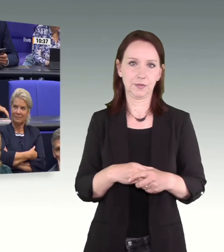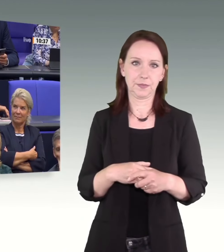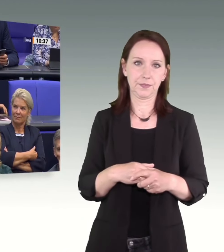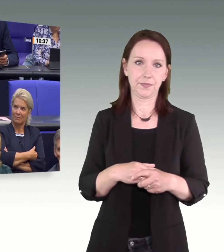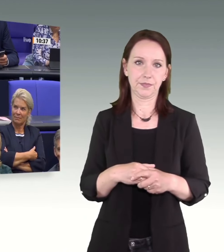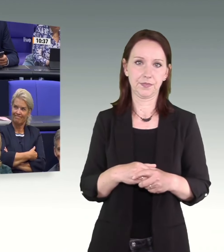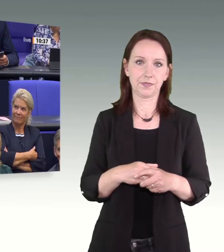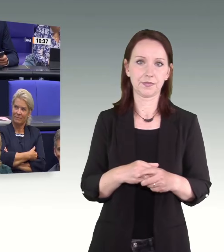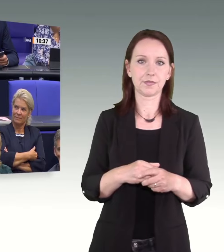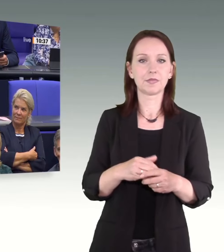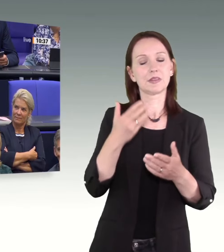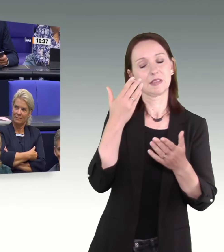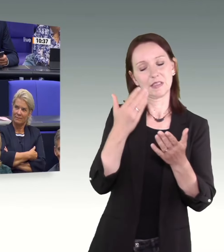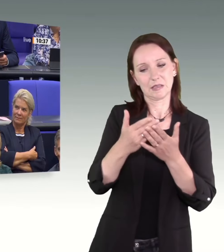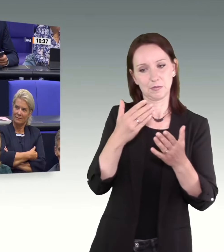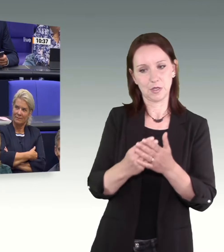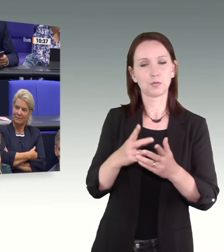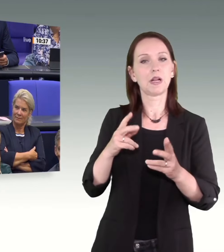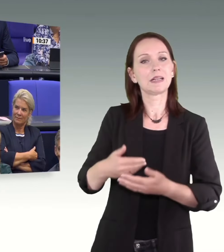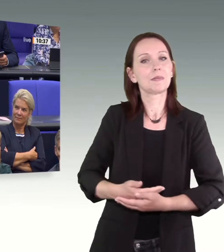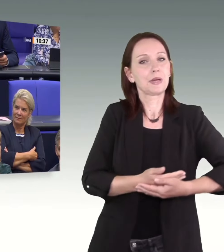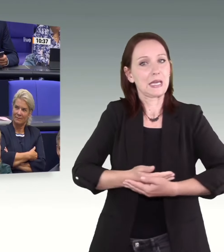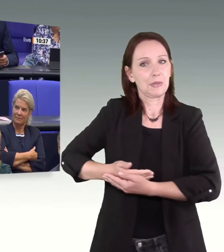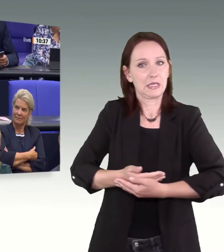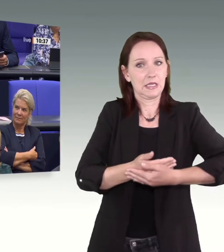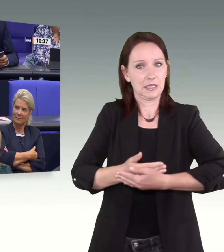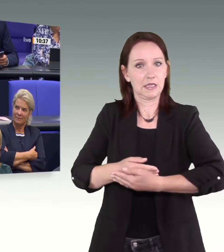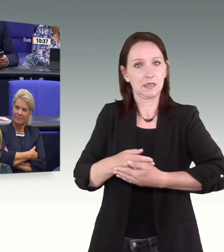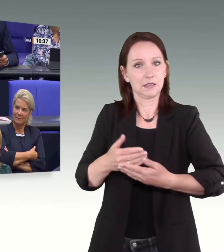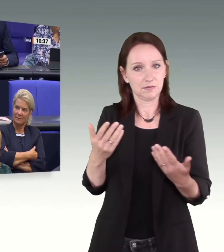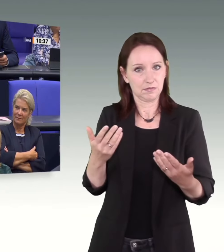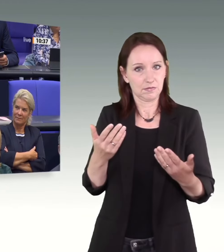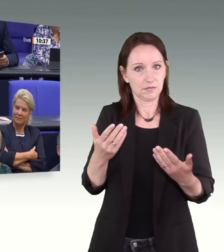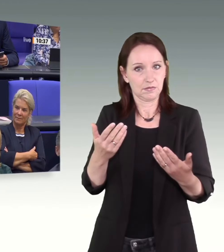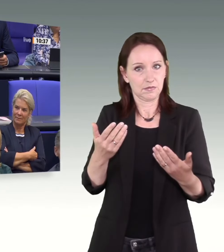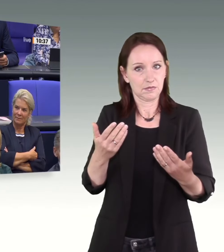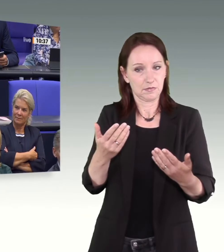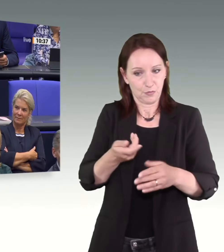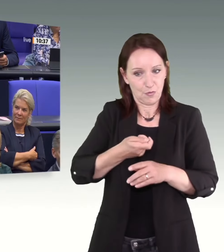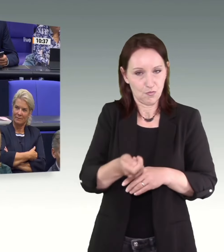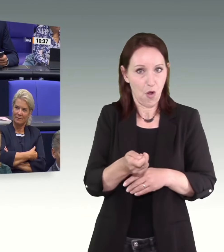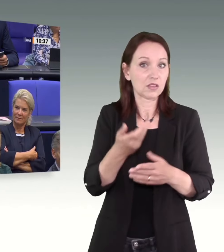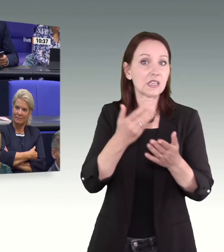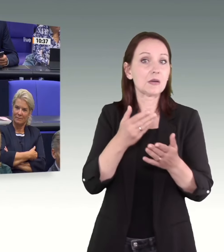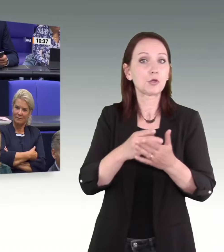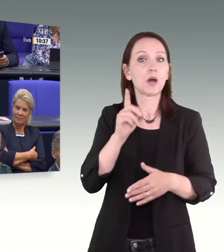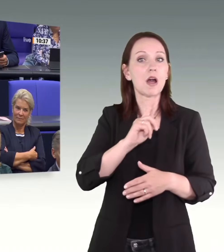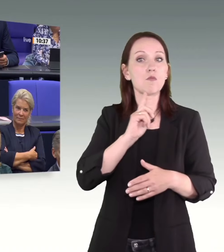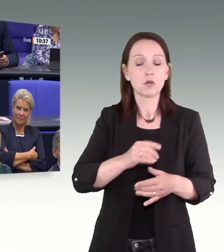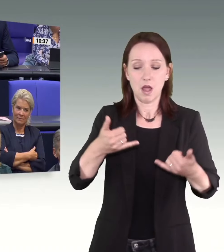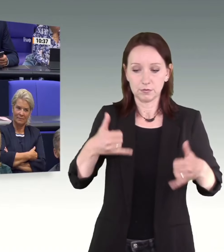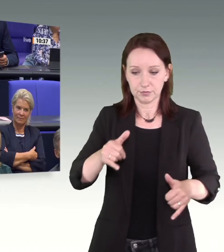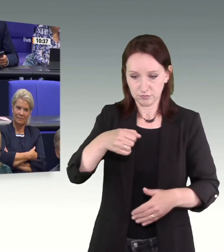möchten Sie die Tötung eines Säuglings, beispielsweise unmittelbar nach der Geburt durch die Mutter,